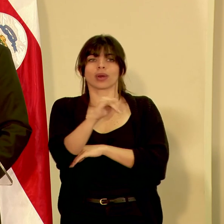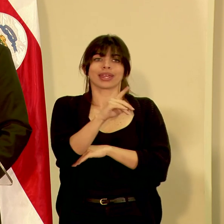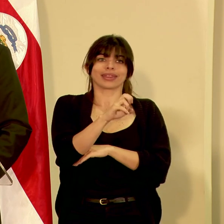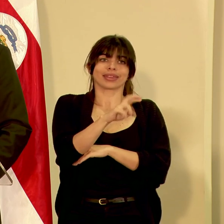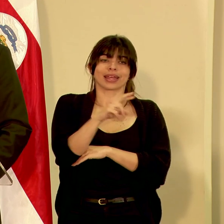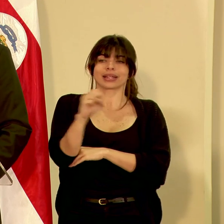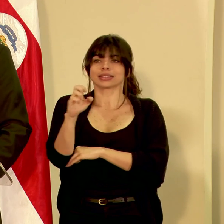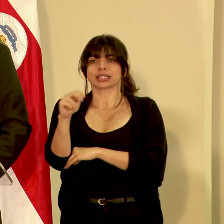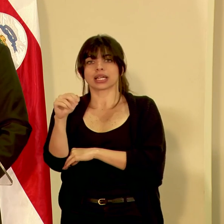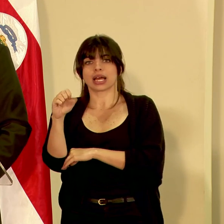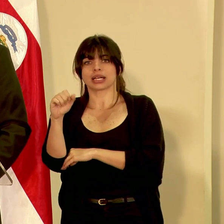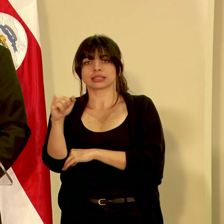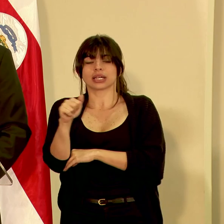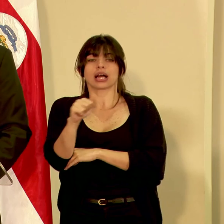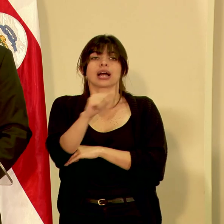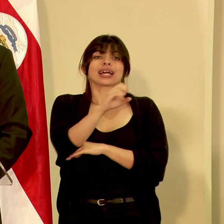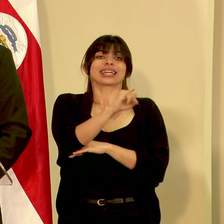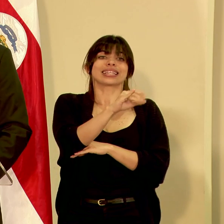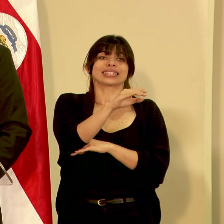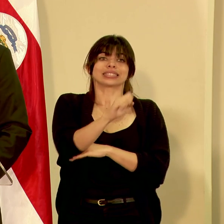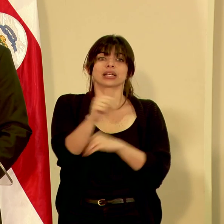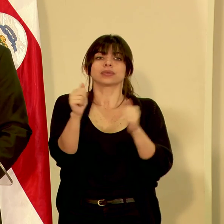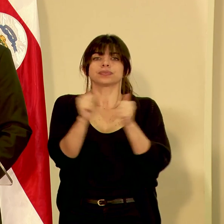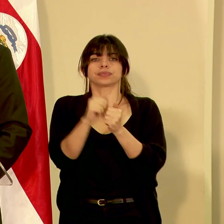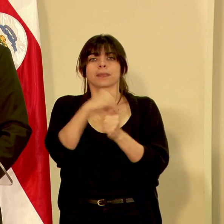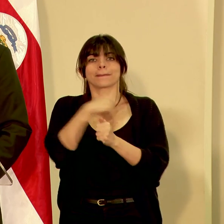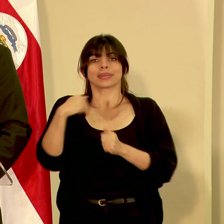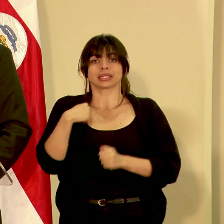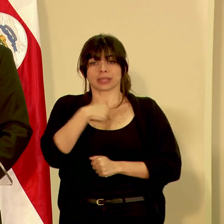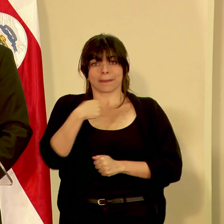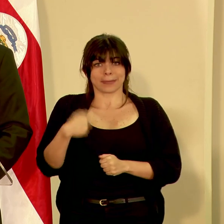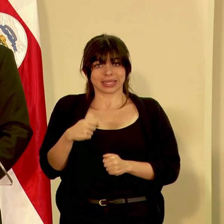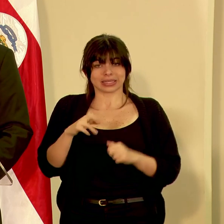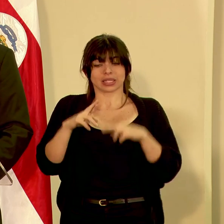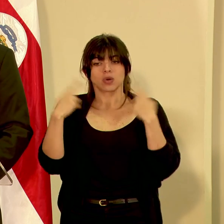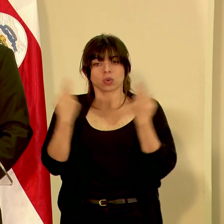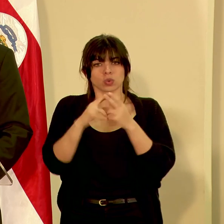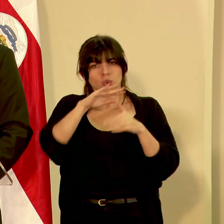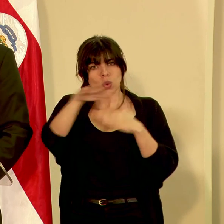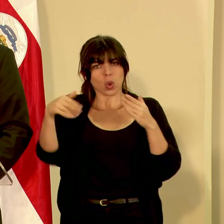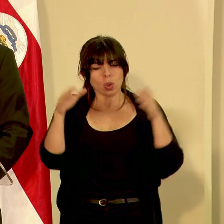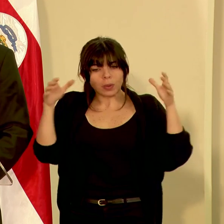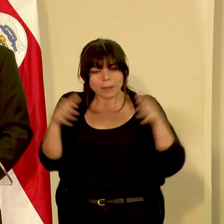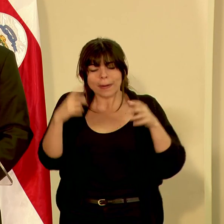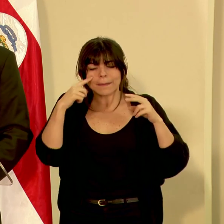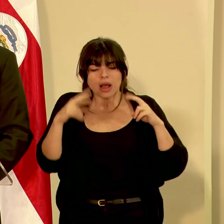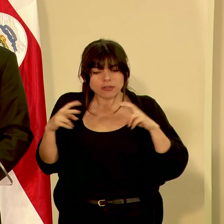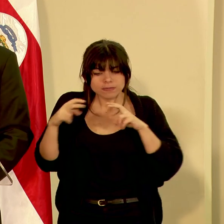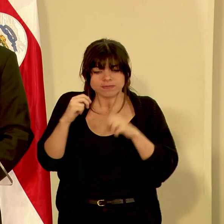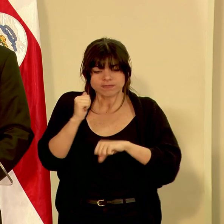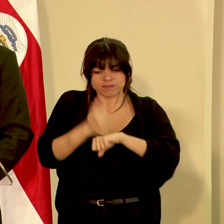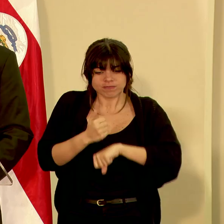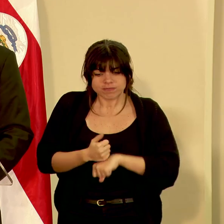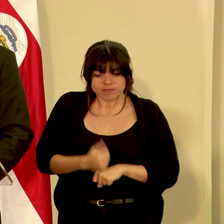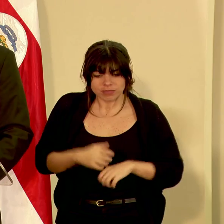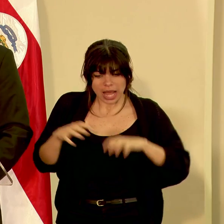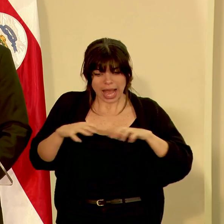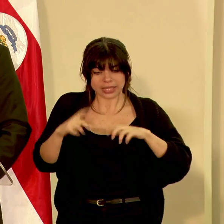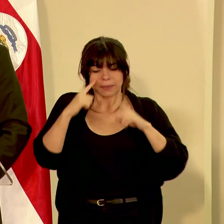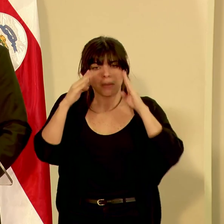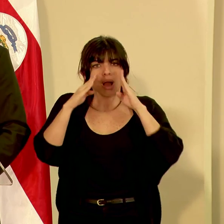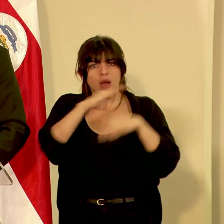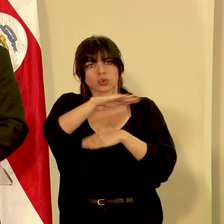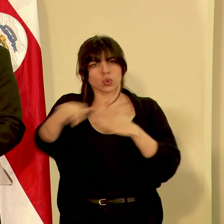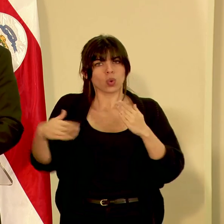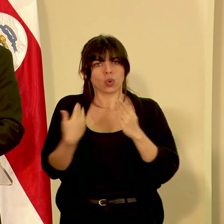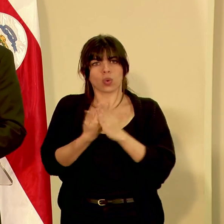SENASA, ICE, en conjunto con el Ministro de Presidencia para articular acciones, para dar un abordaje integral